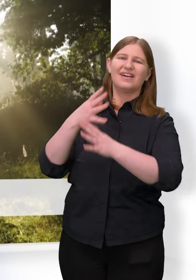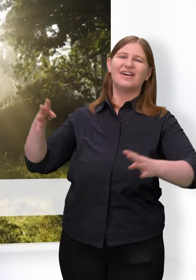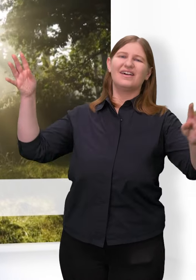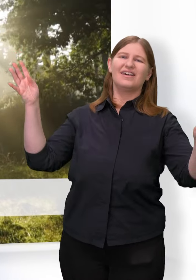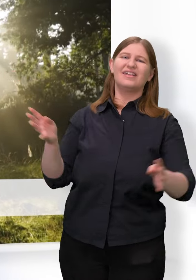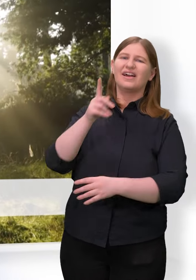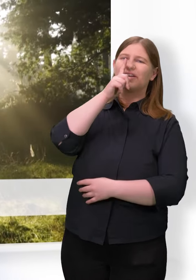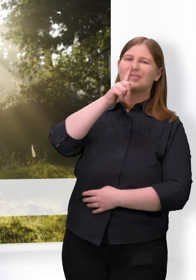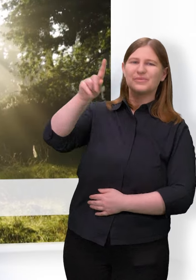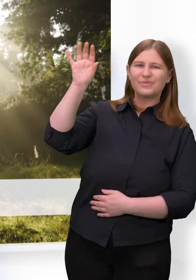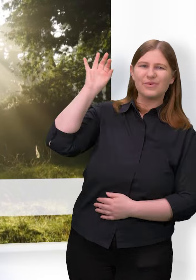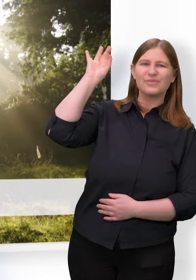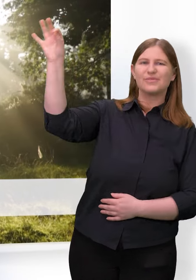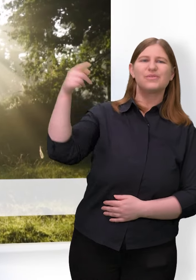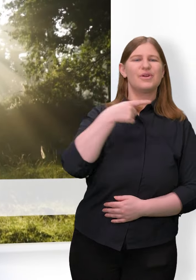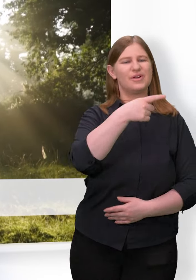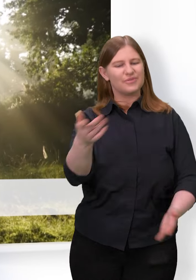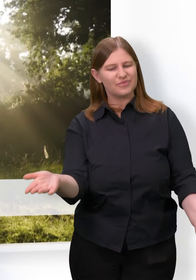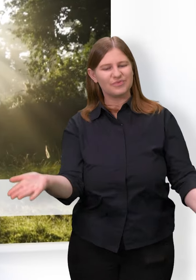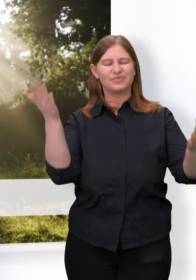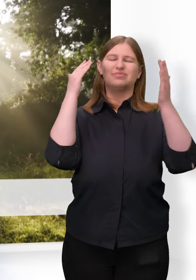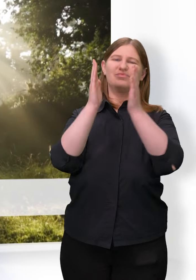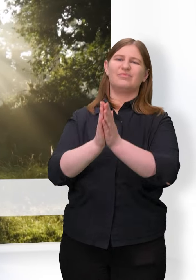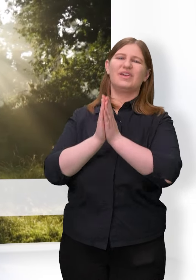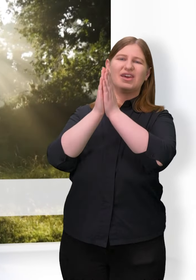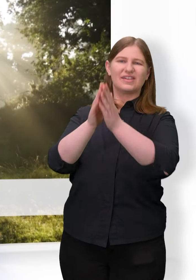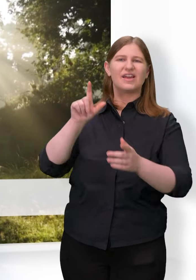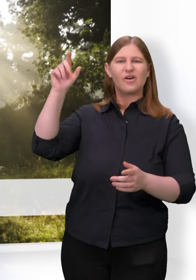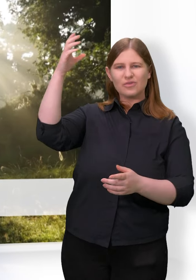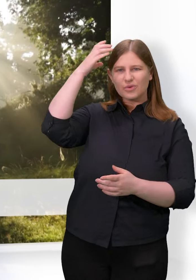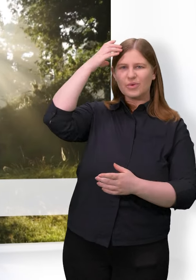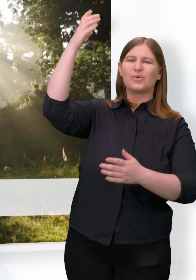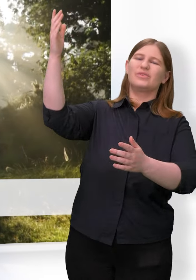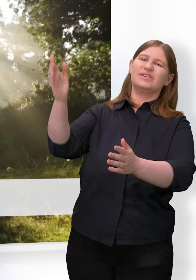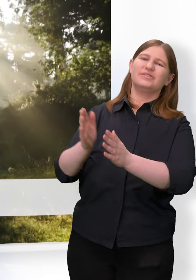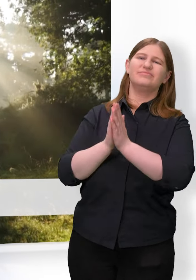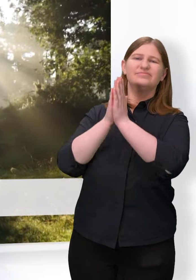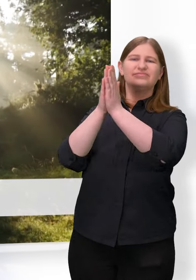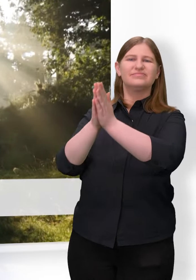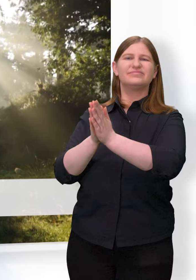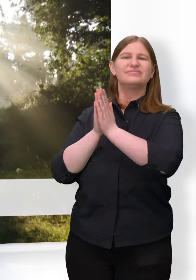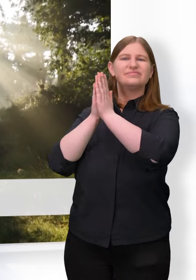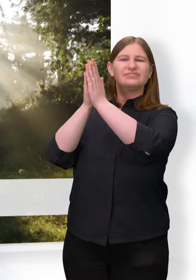nur vergehen und bitte den König an.